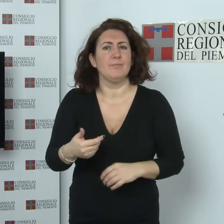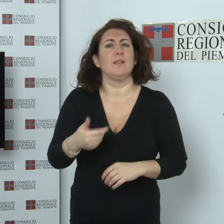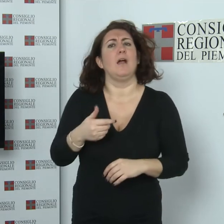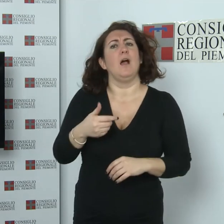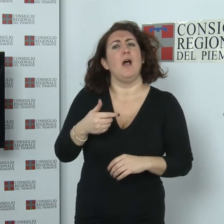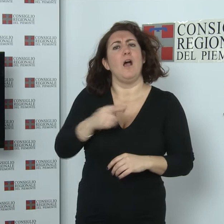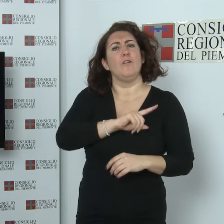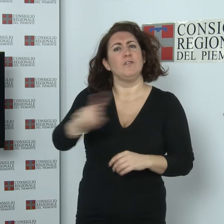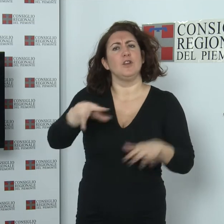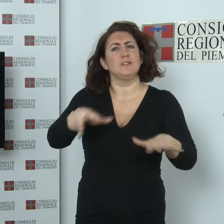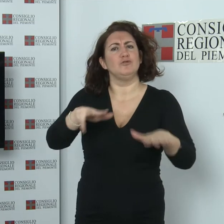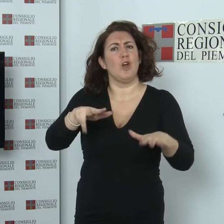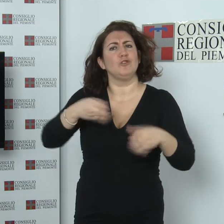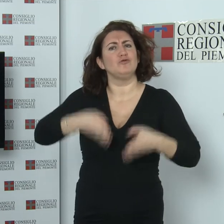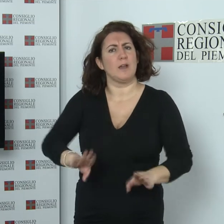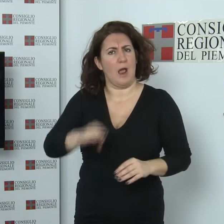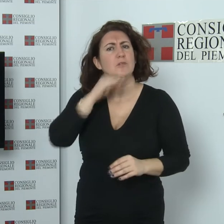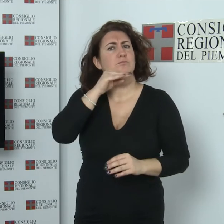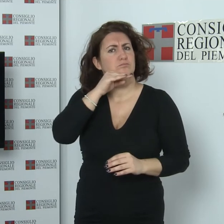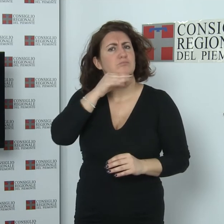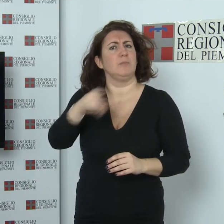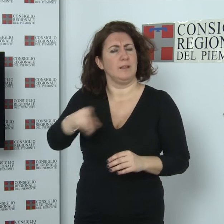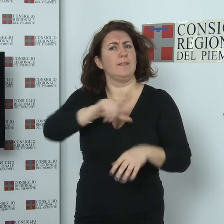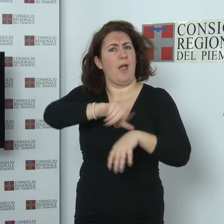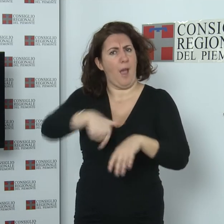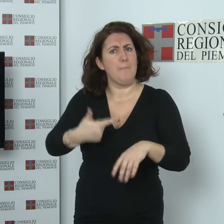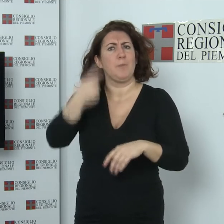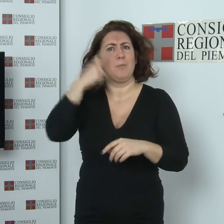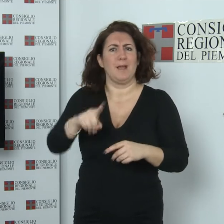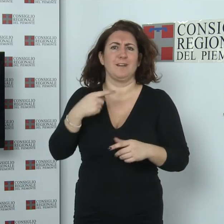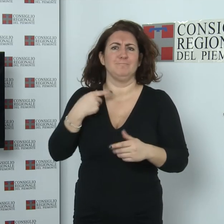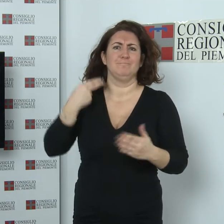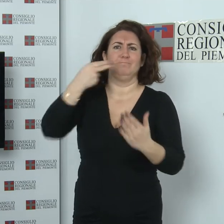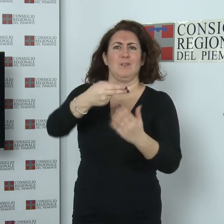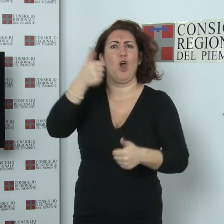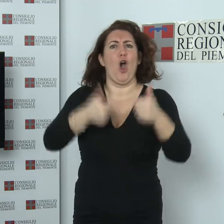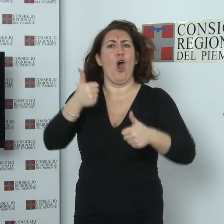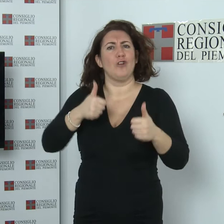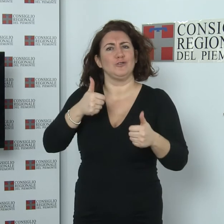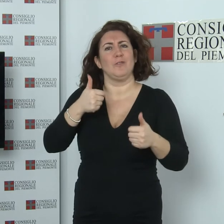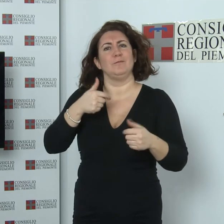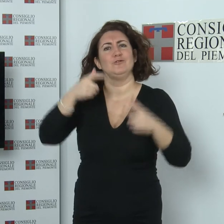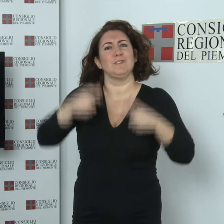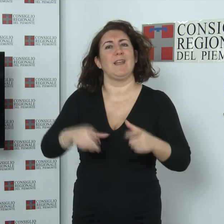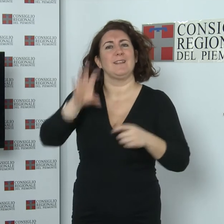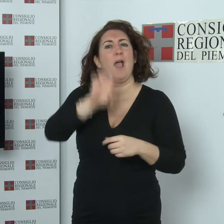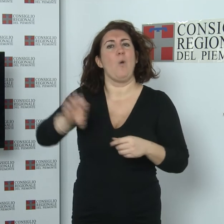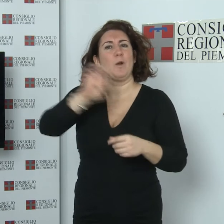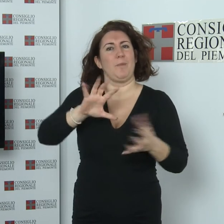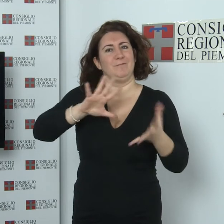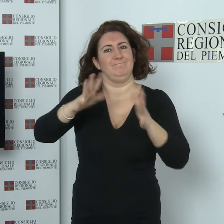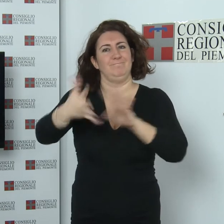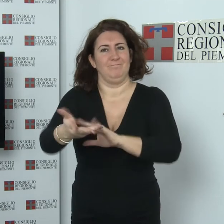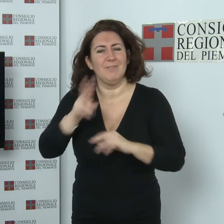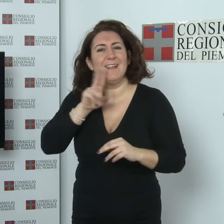presentare i lavori per il concorso organizzato dalla consulta europea regionale Diventiamo cittadini europei, dedicato alle scuole superiori.